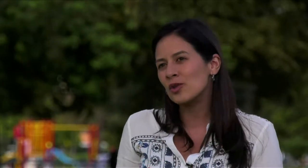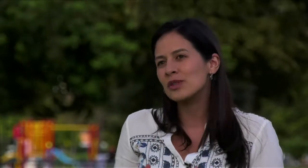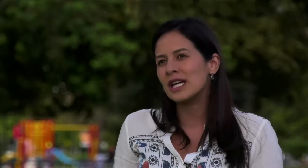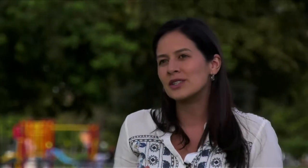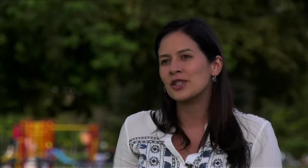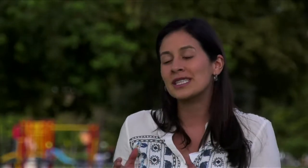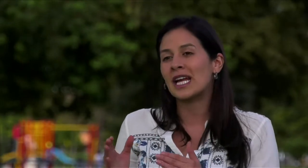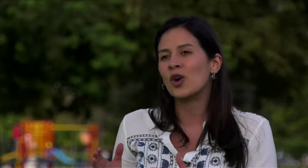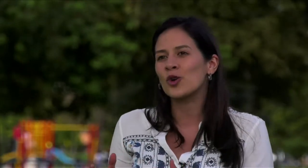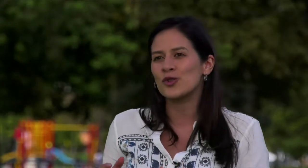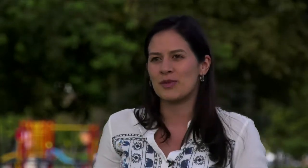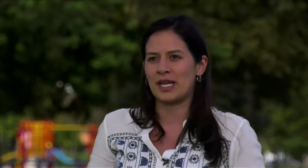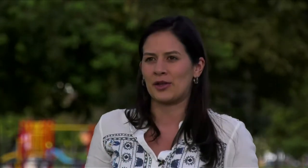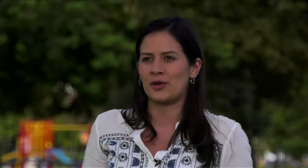comunicaciones y al conocimiento.